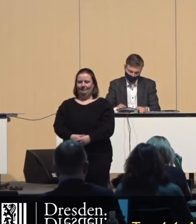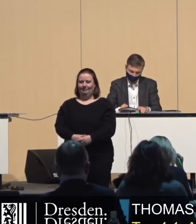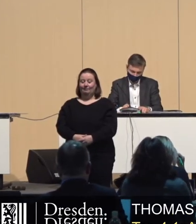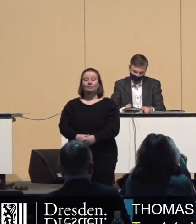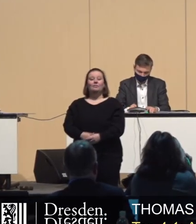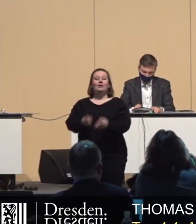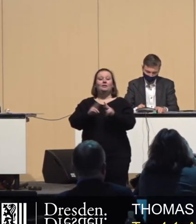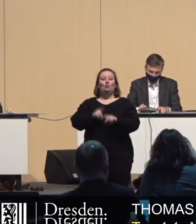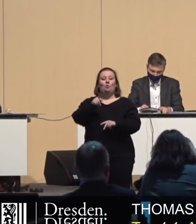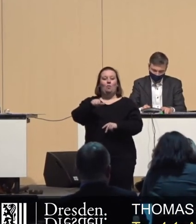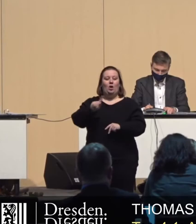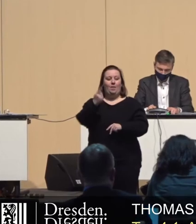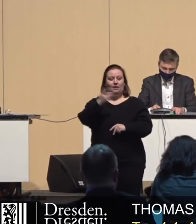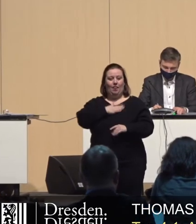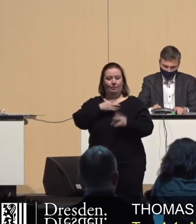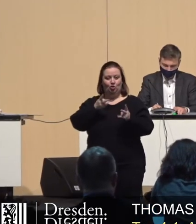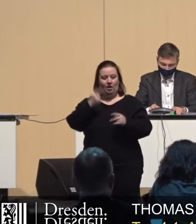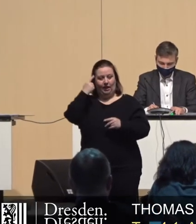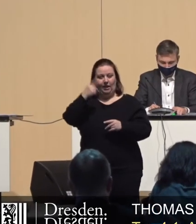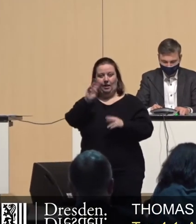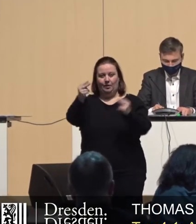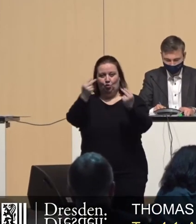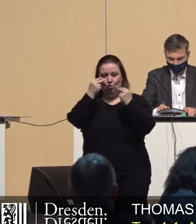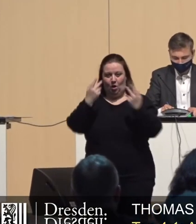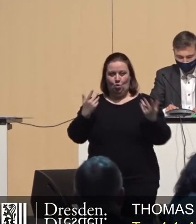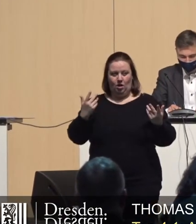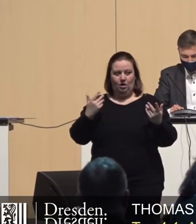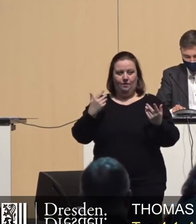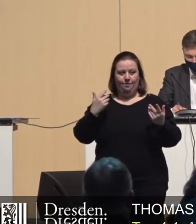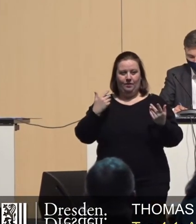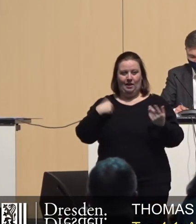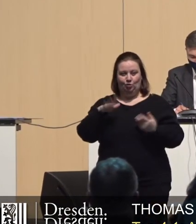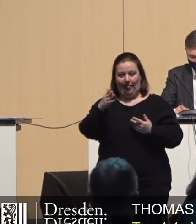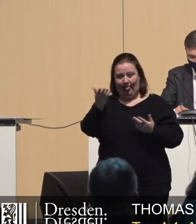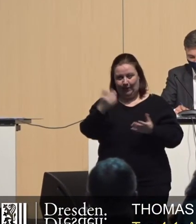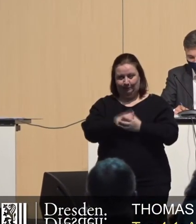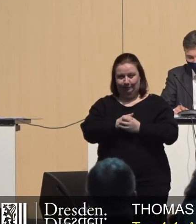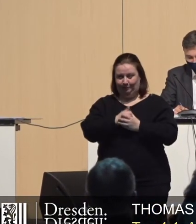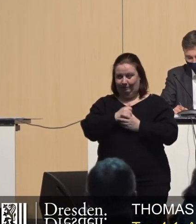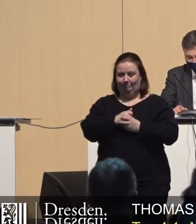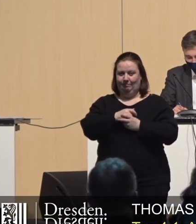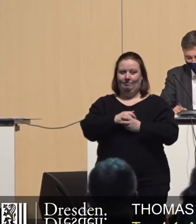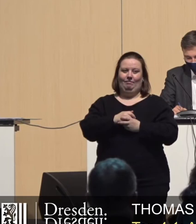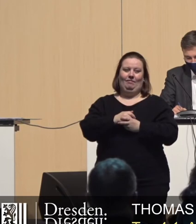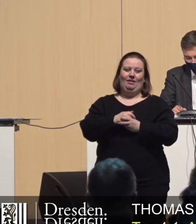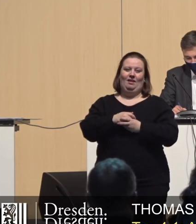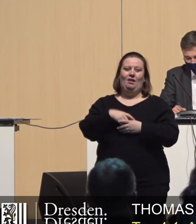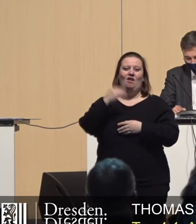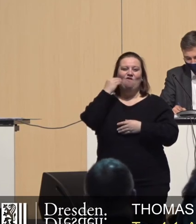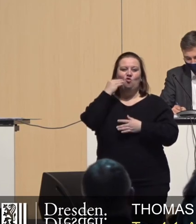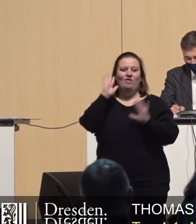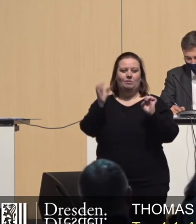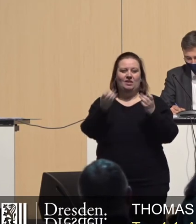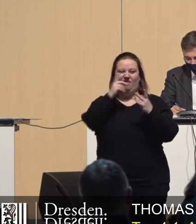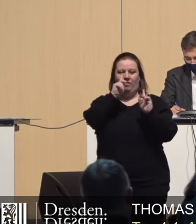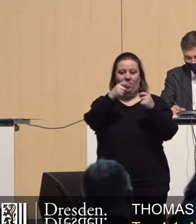Sehr geehrter Herr Oberbürgermeister, sehr geehrte Stadträte, liebe Zuschauer, Herr Schmelig, was passiert denn eigentlich mit den Wohnungen, wenn diese